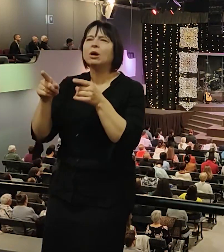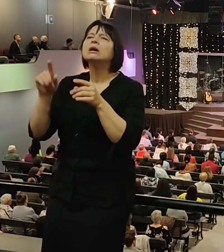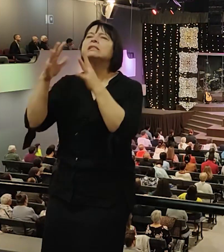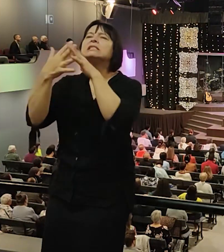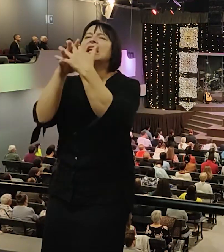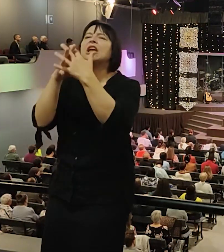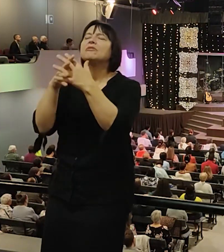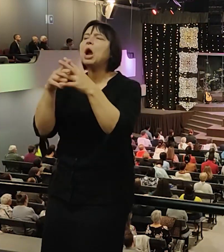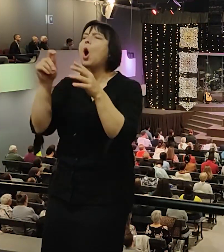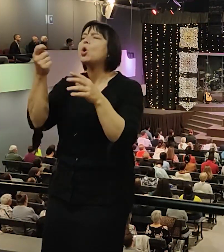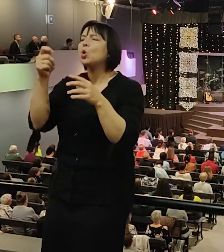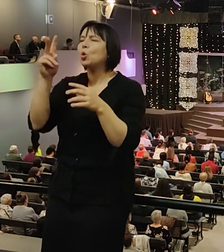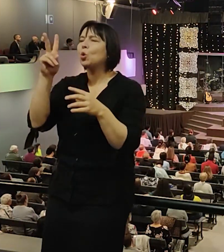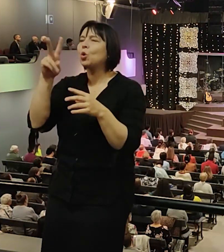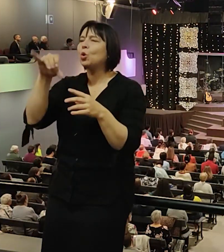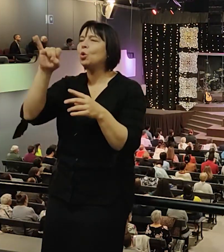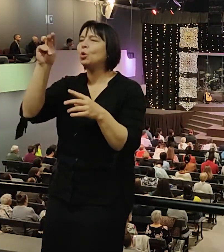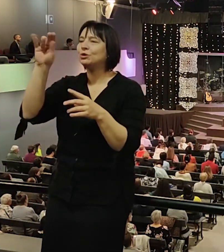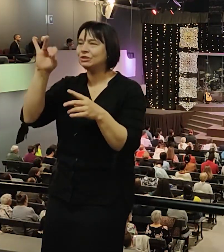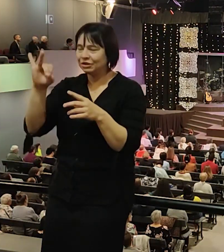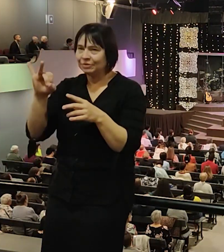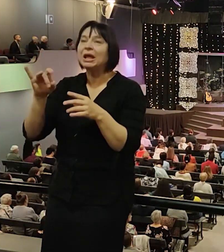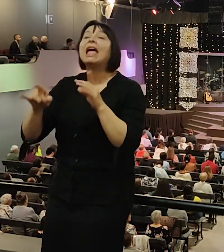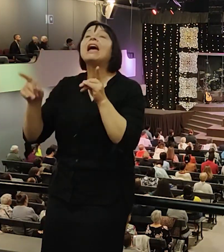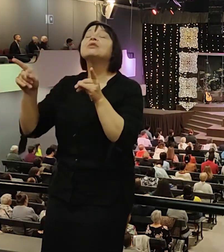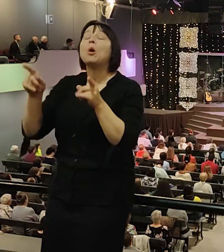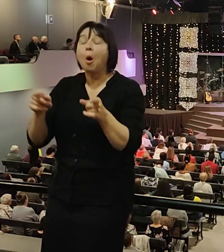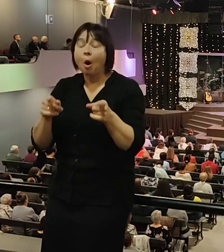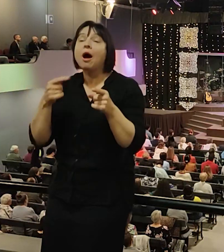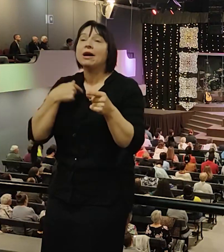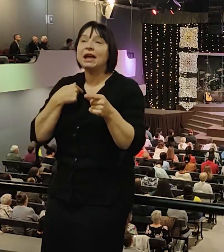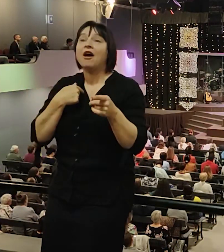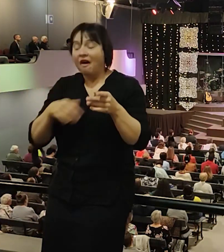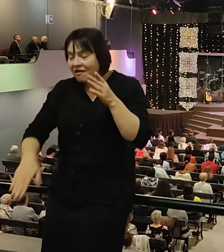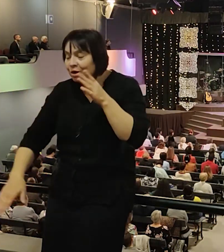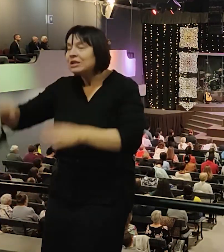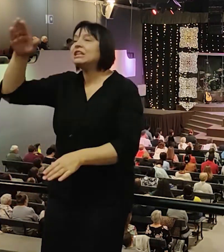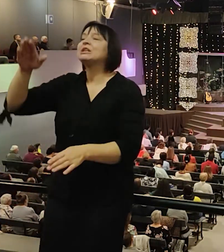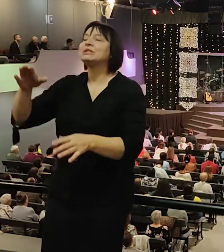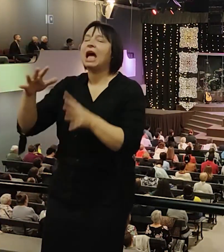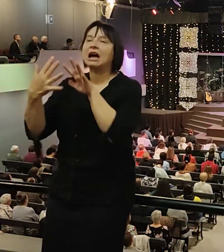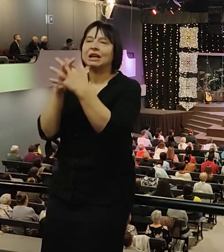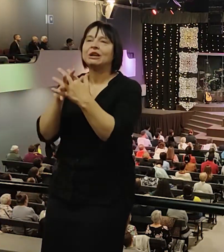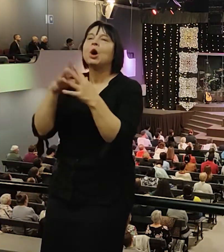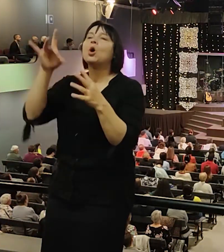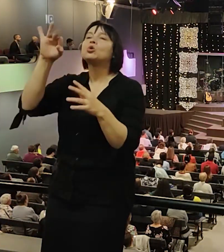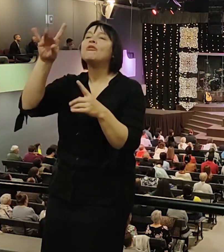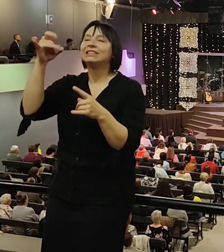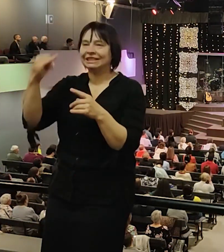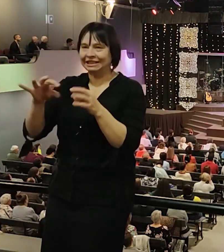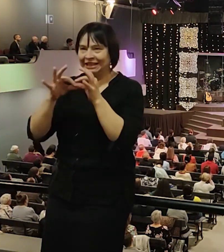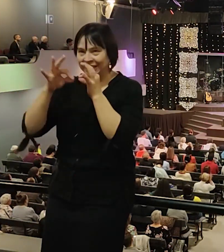выросли. У нас там, мы полюбили друг друга в Ровном, около Джамбула. У нас родились дети там все.